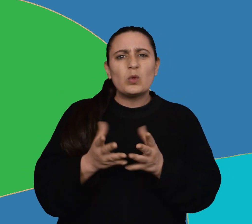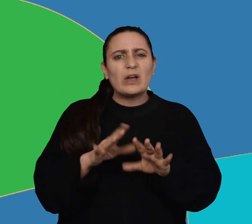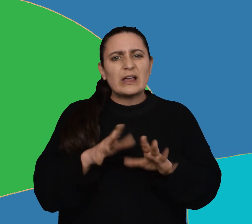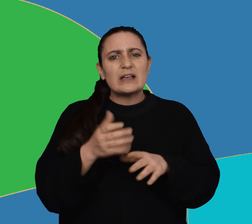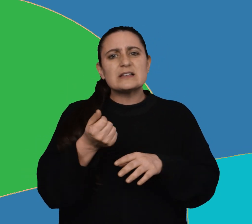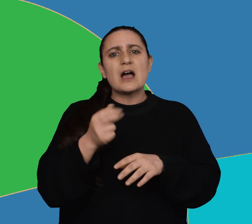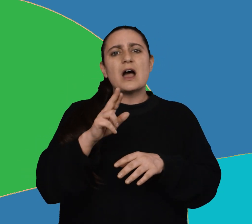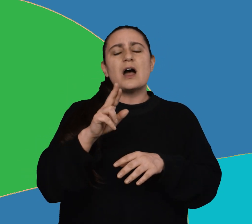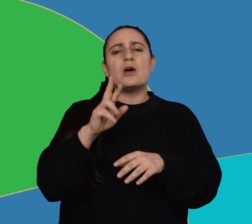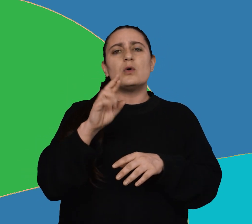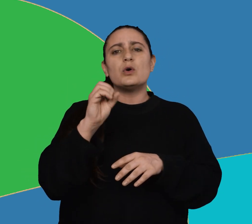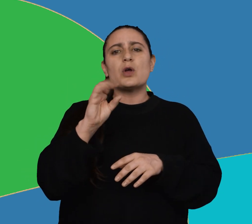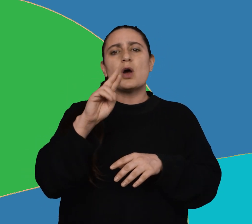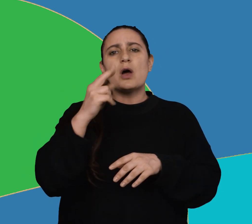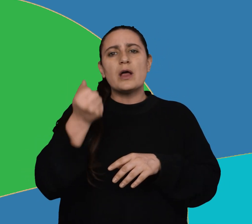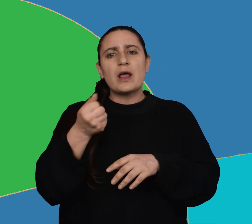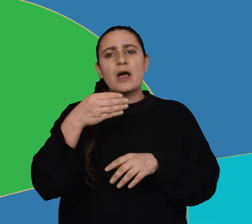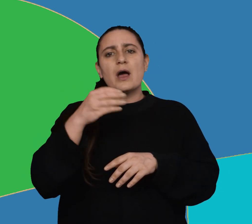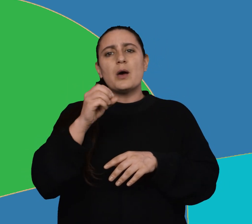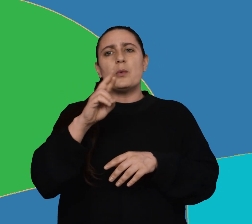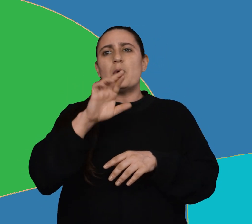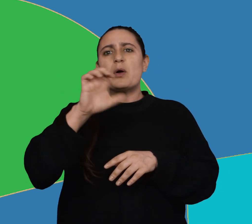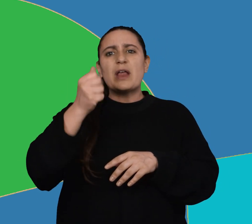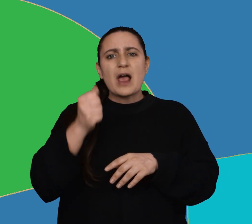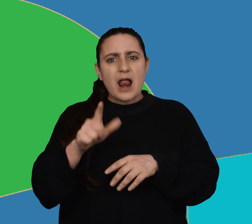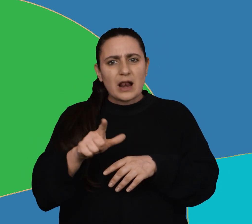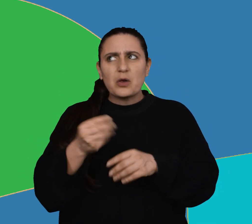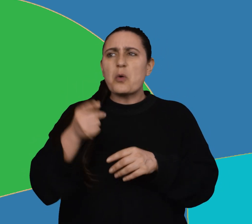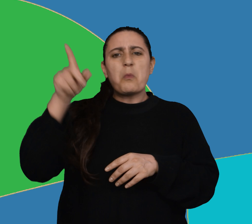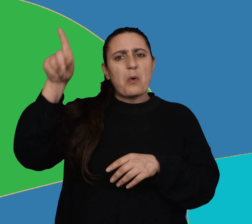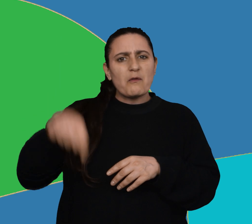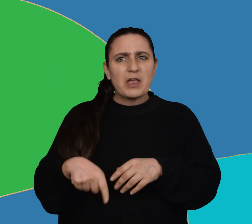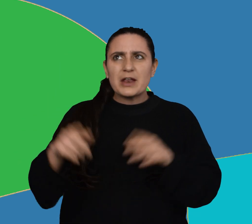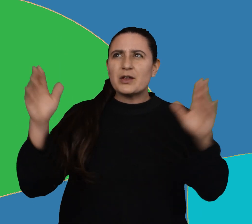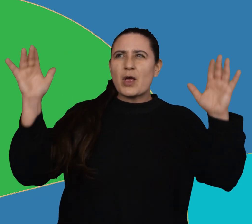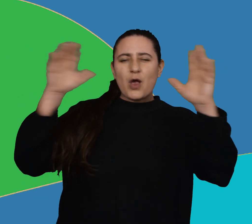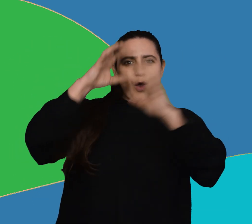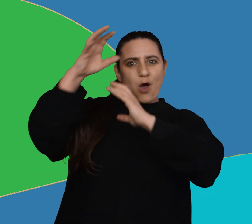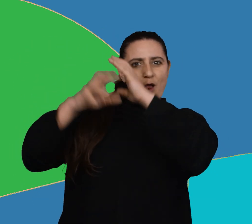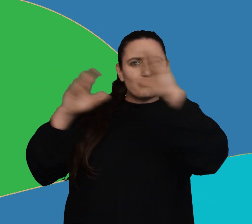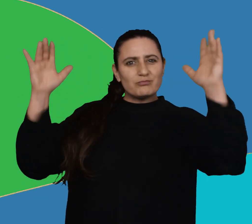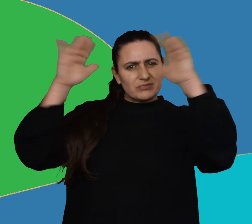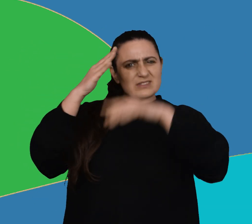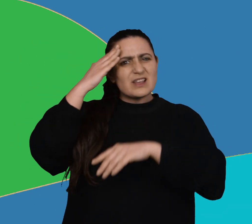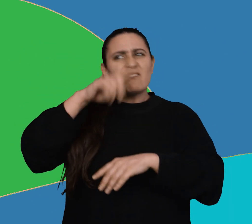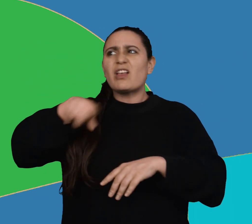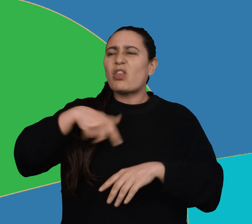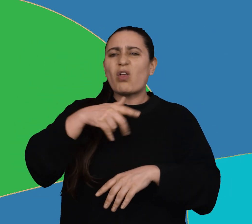boreal? ¿Cómo se produce? ¿Sabes dónde queda Tanzania? ¿Qué